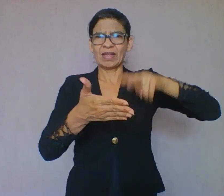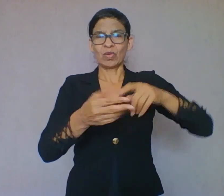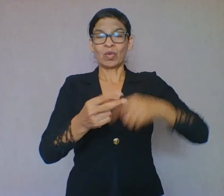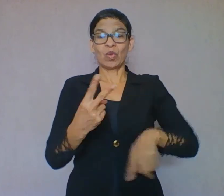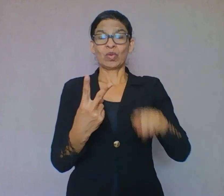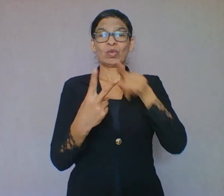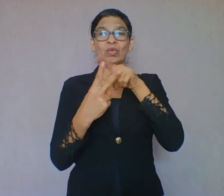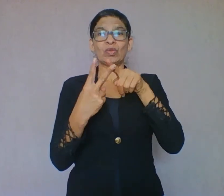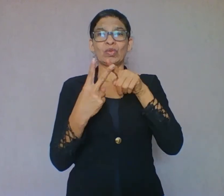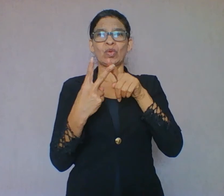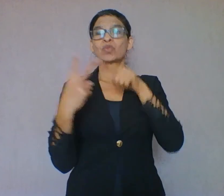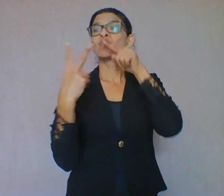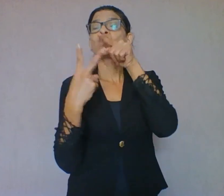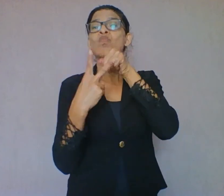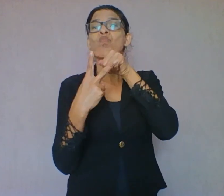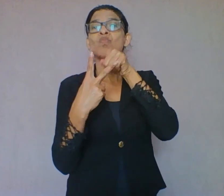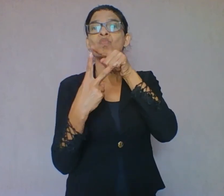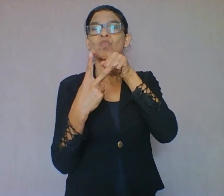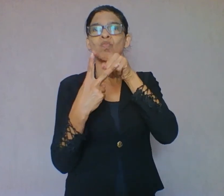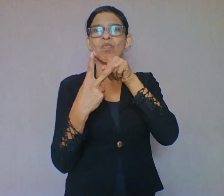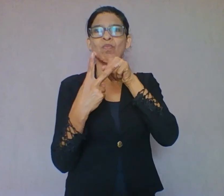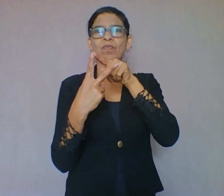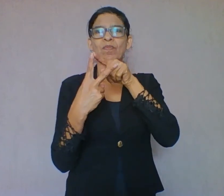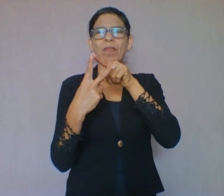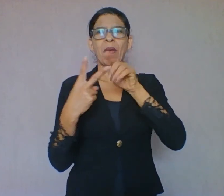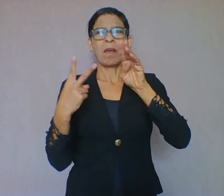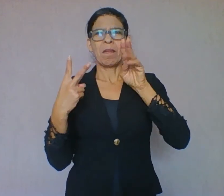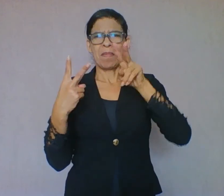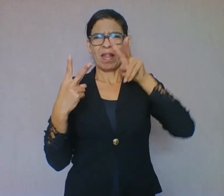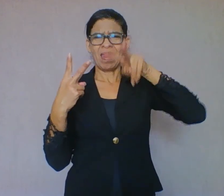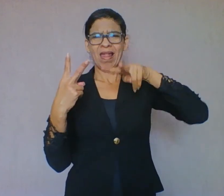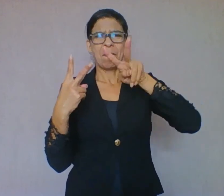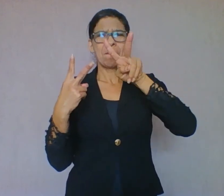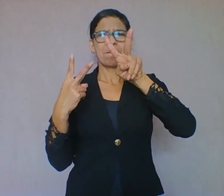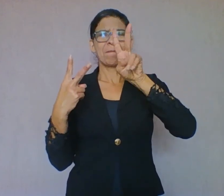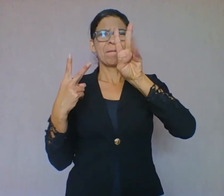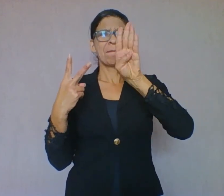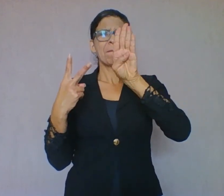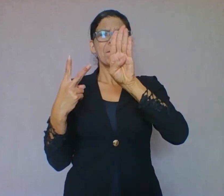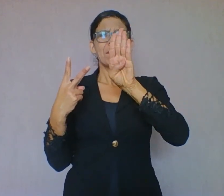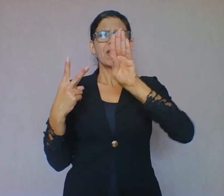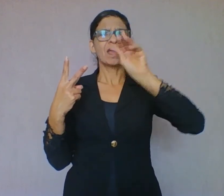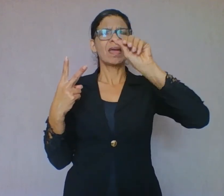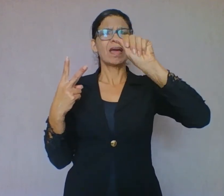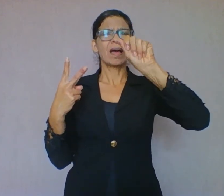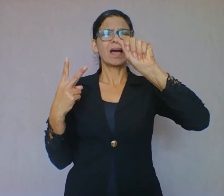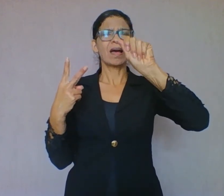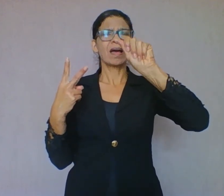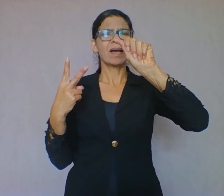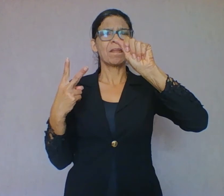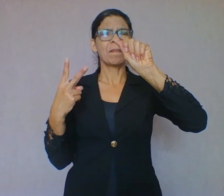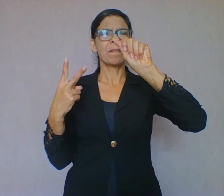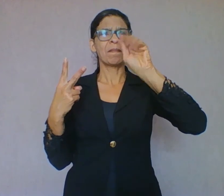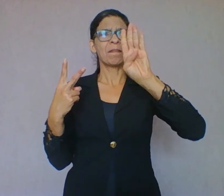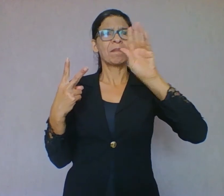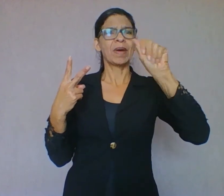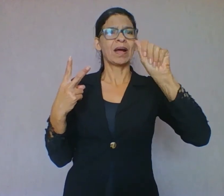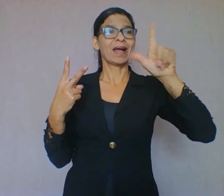soletração. Ele faz assim. B com A, BÁ. L com A, LÁ. Então, formou BÁ,